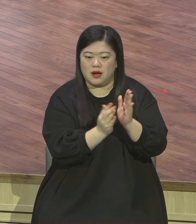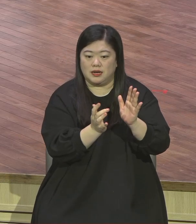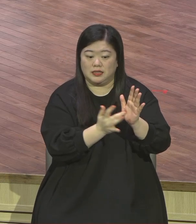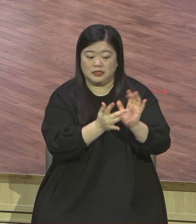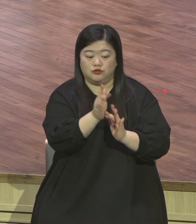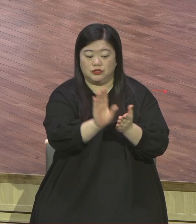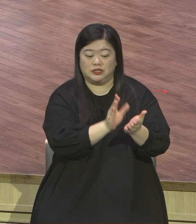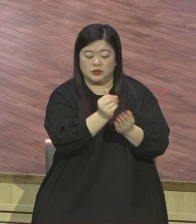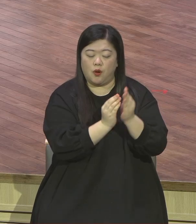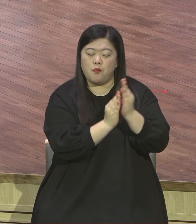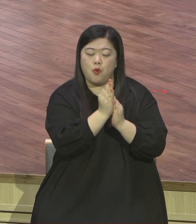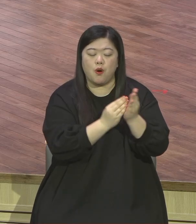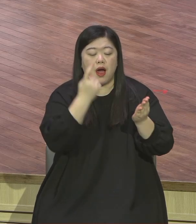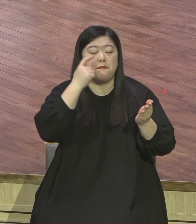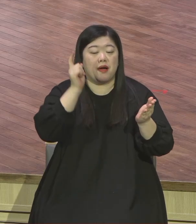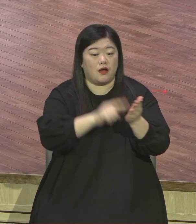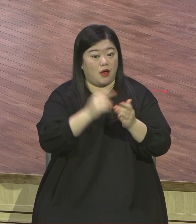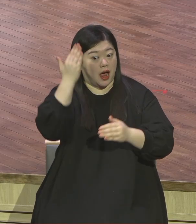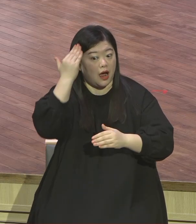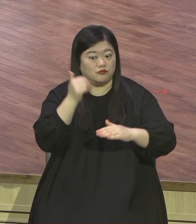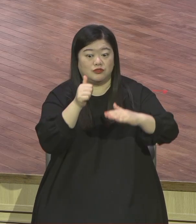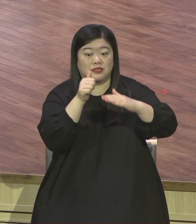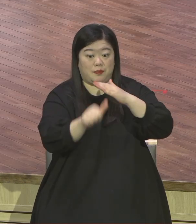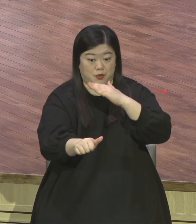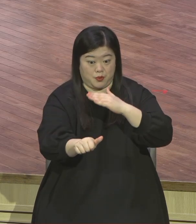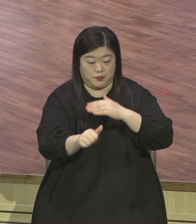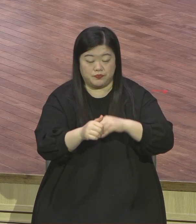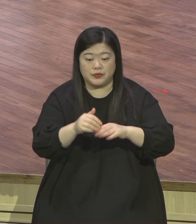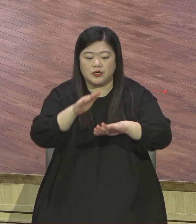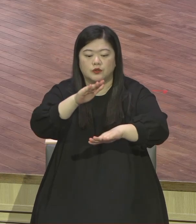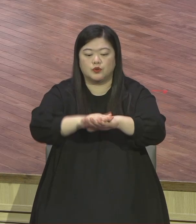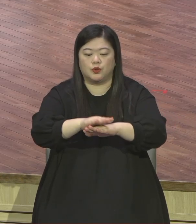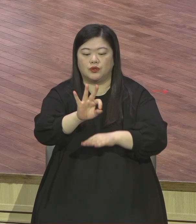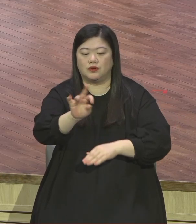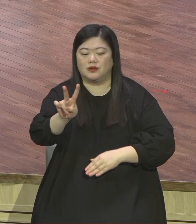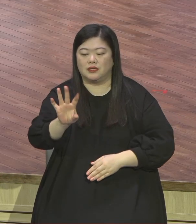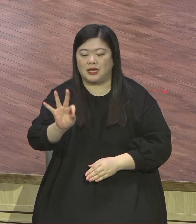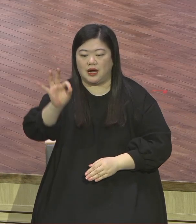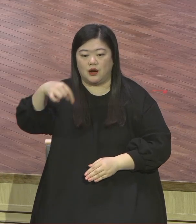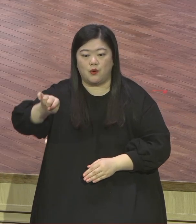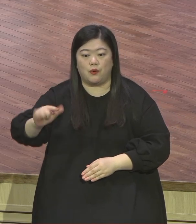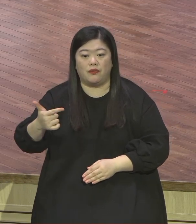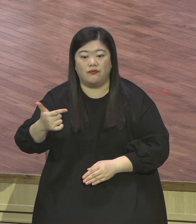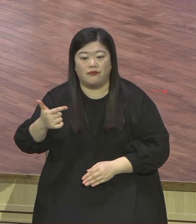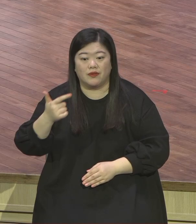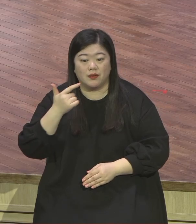목사님 보죠 자기 아들 동인이와 동신이를 그냥 비참하게 때려 죽인 이